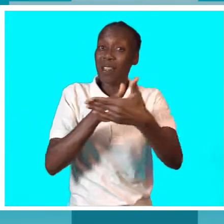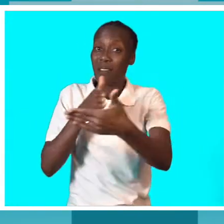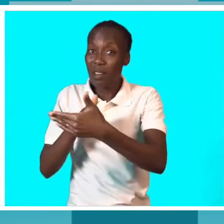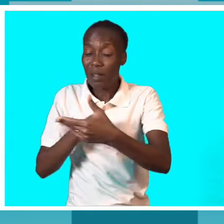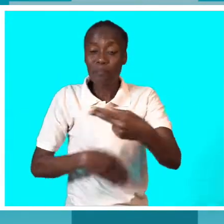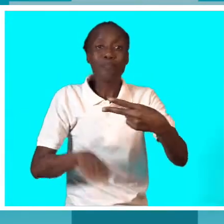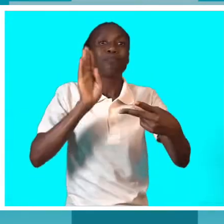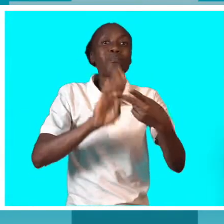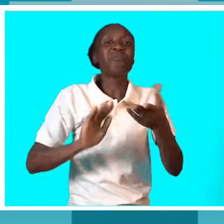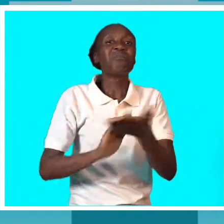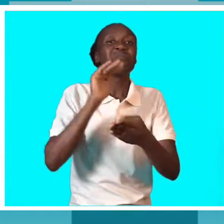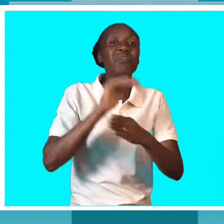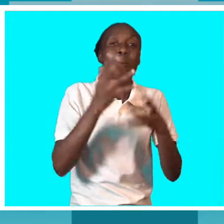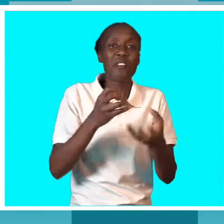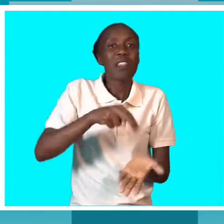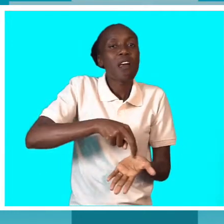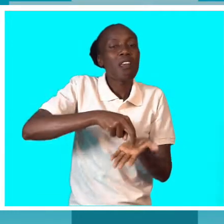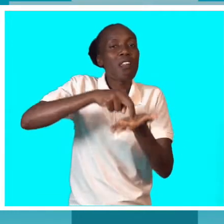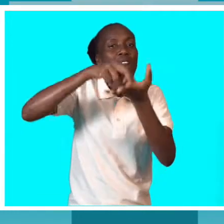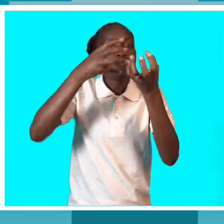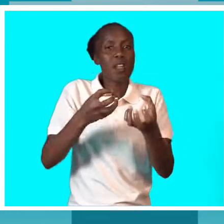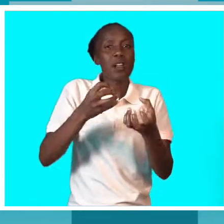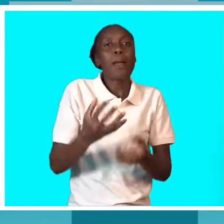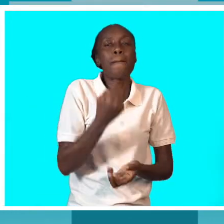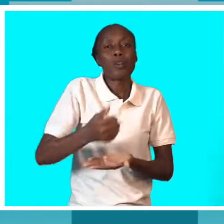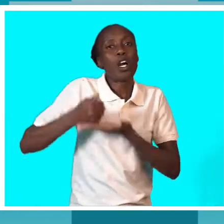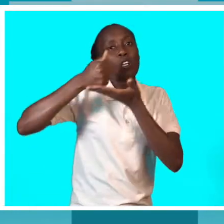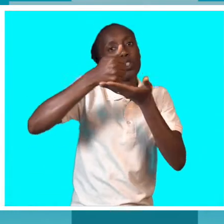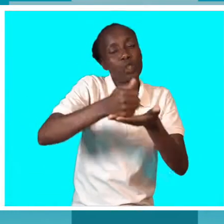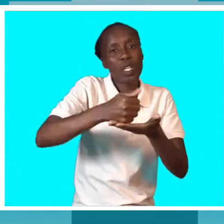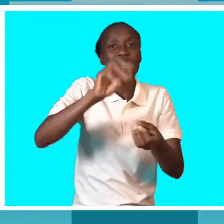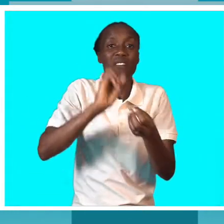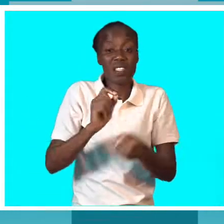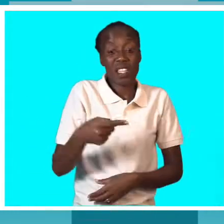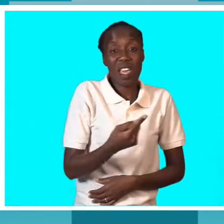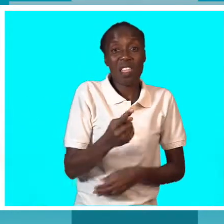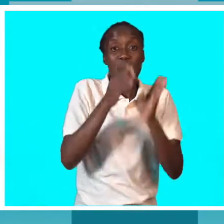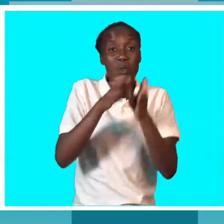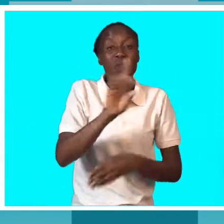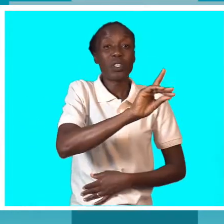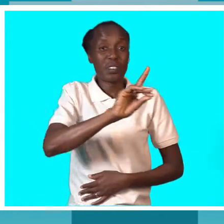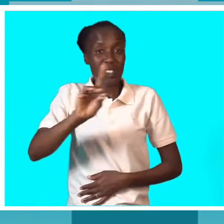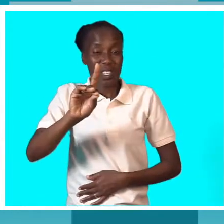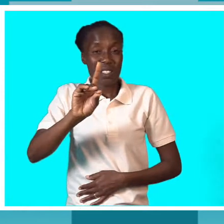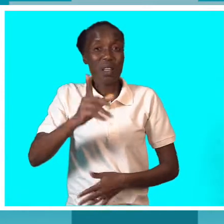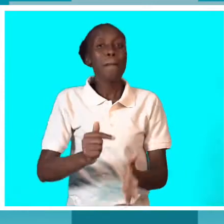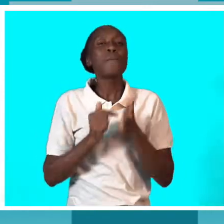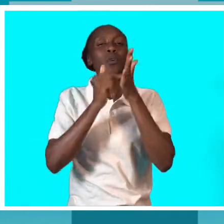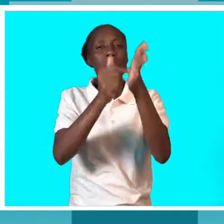Não há rampas, não há elevadores que possam ajudar a fazer com que esta pessoa com deficiência física, por exemplo, consiga chegar